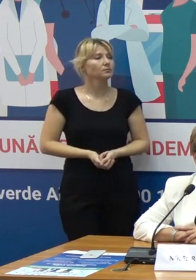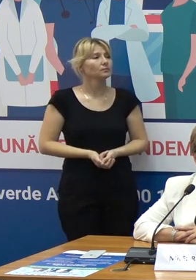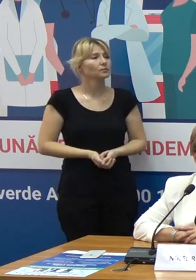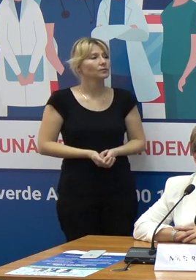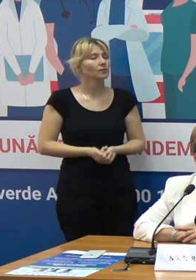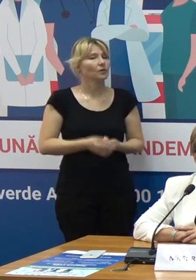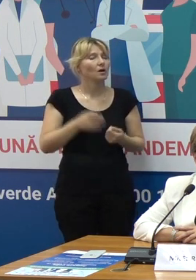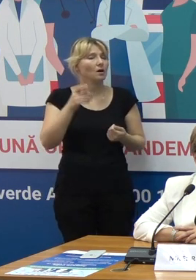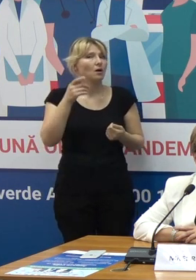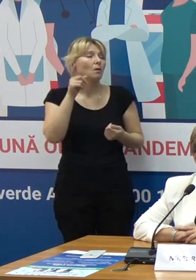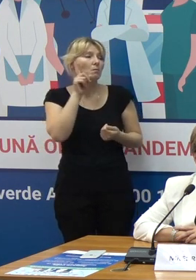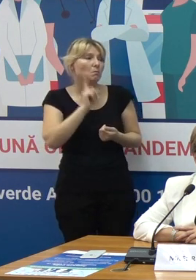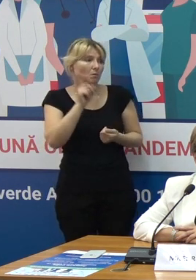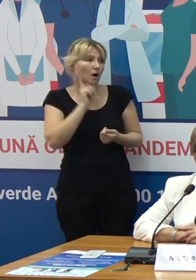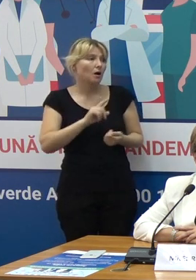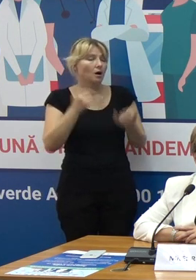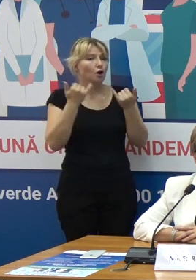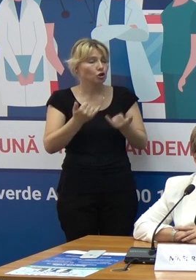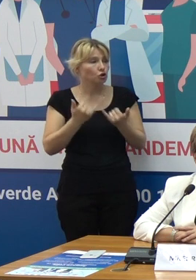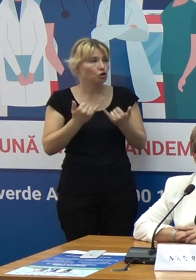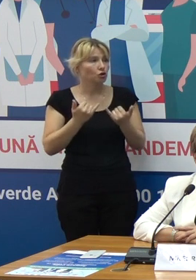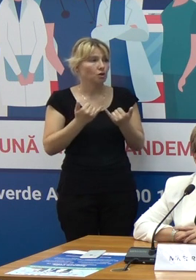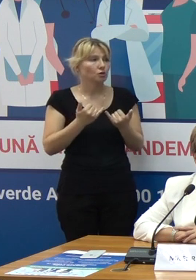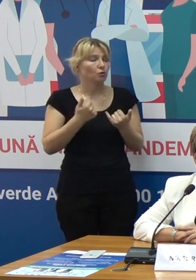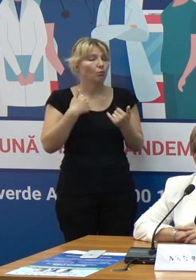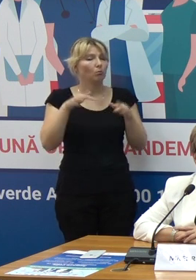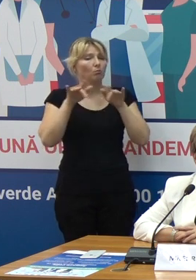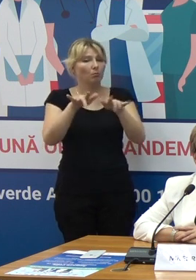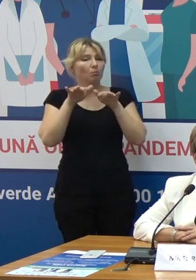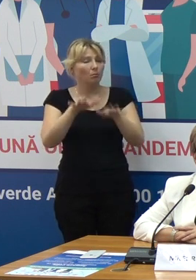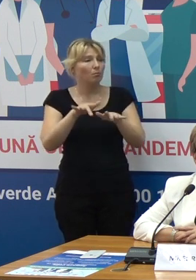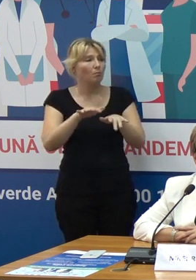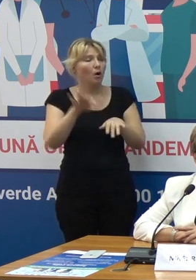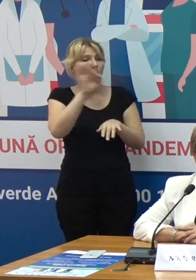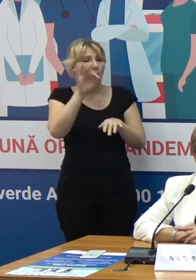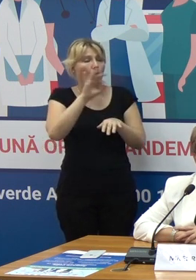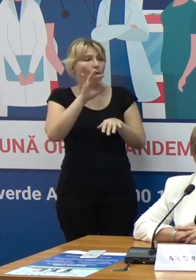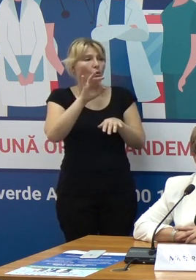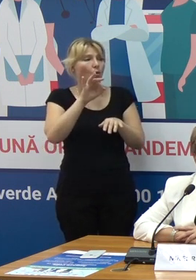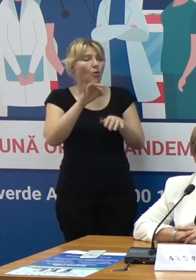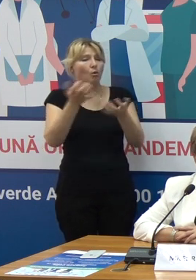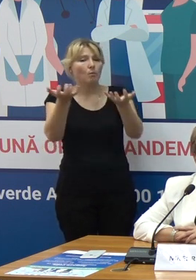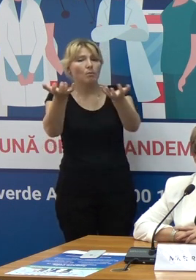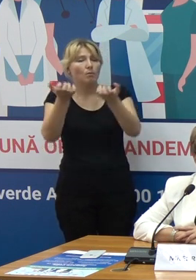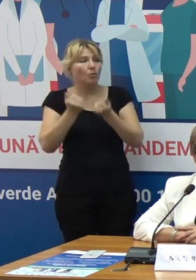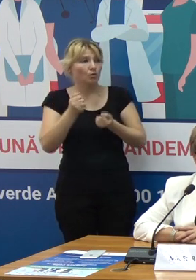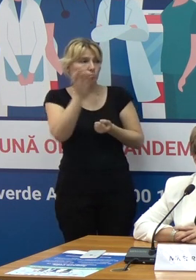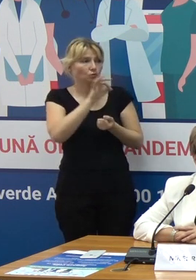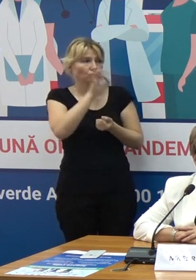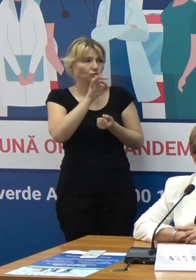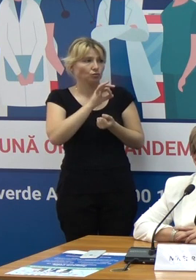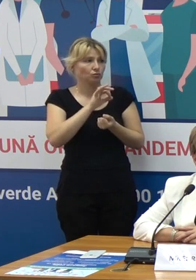Bine, în acest sens, după cum cunoașteți, fost desfășurate două licitații în cadrul CAPCEAS-ului, ambele